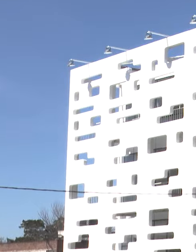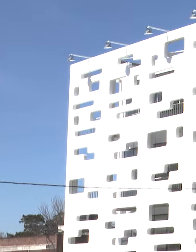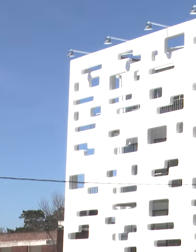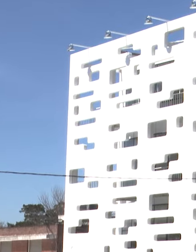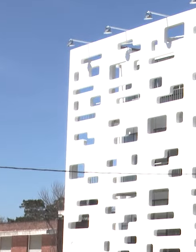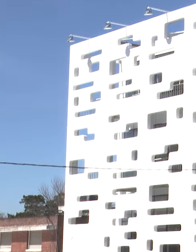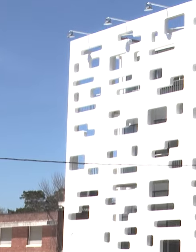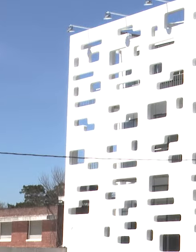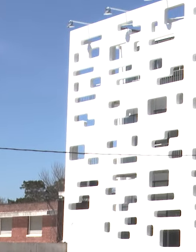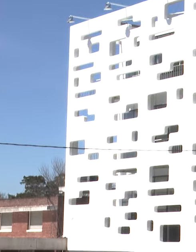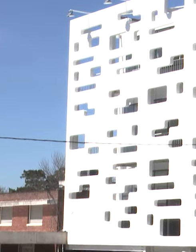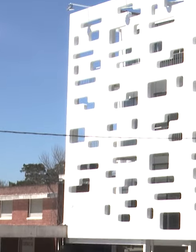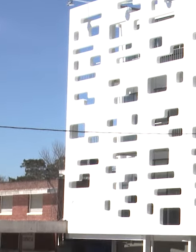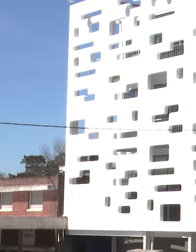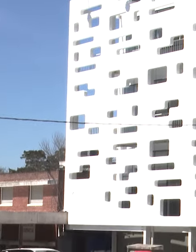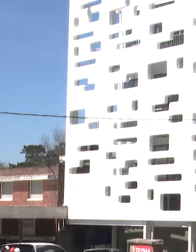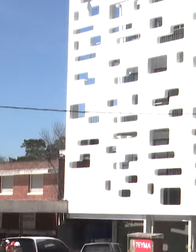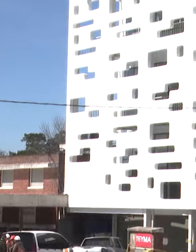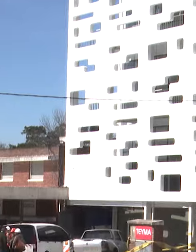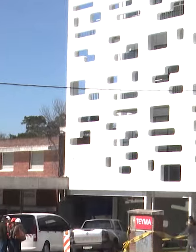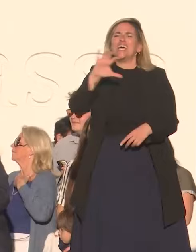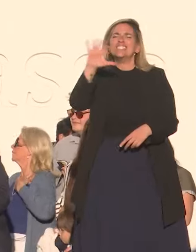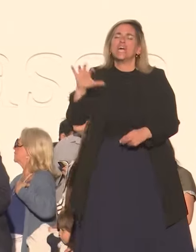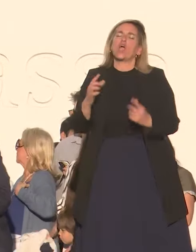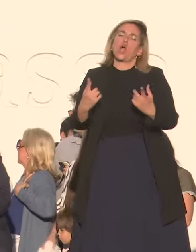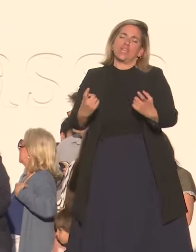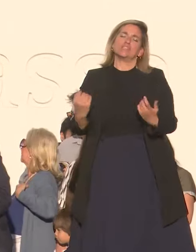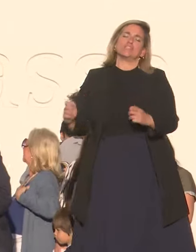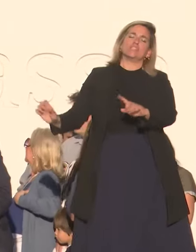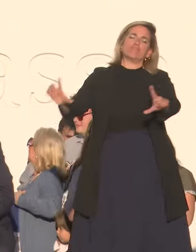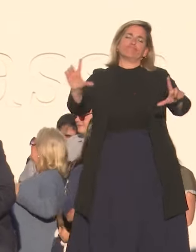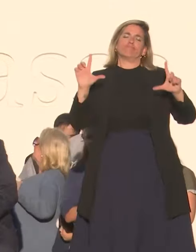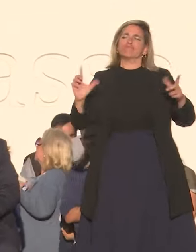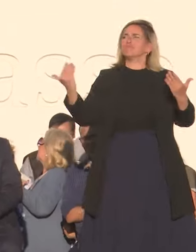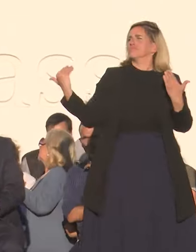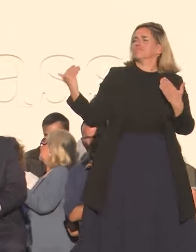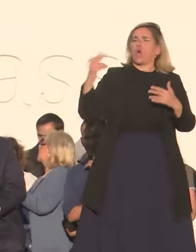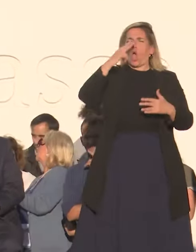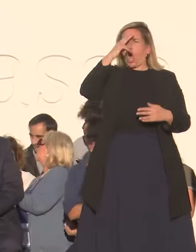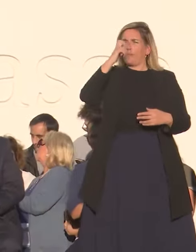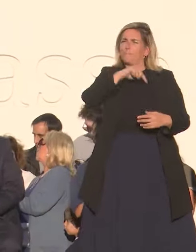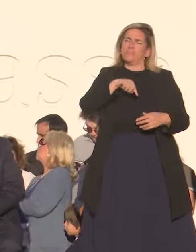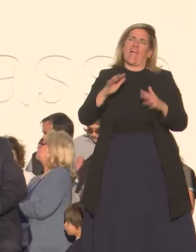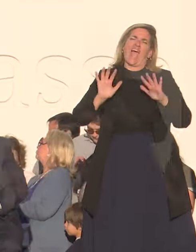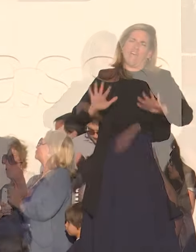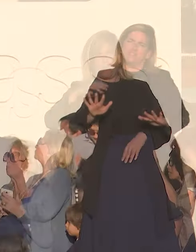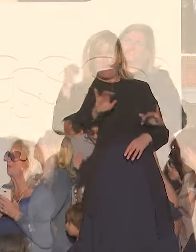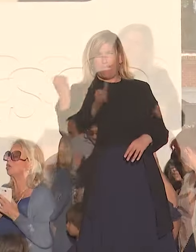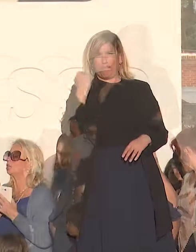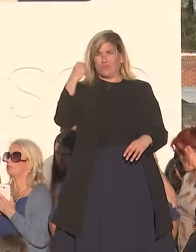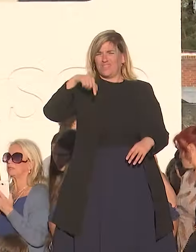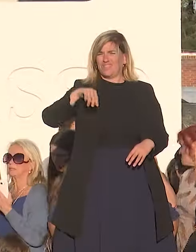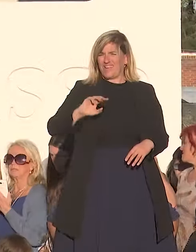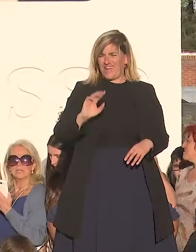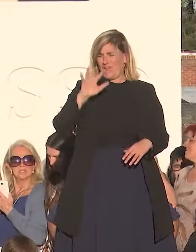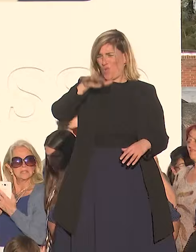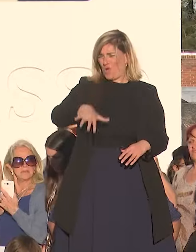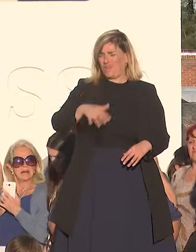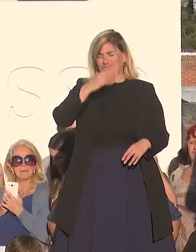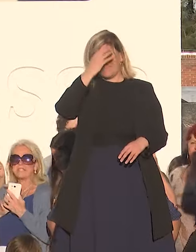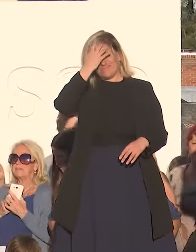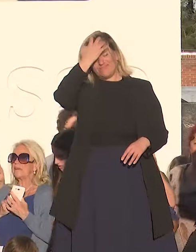de lo que genera en la sociedad y el cerro se merece una fachada acorde a las necesidades y ahí se dirimió. Por eso hoy